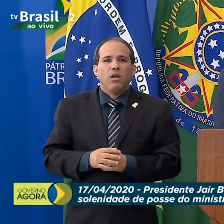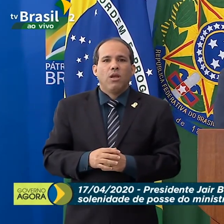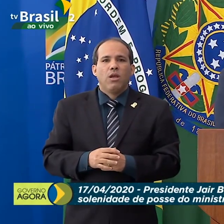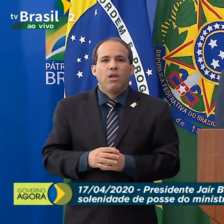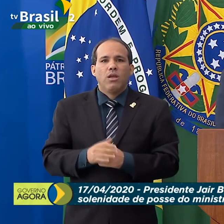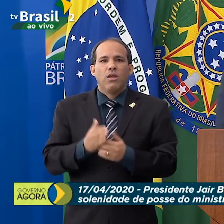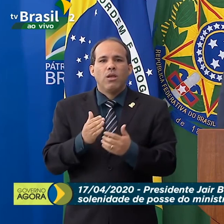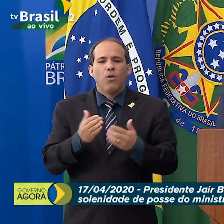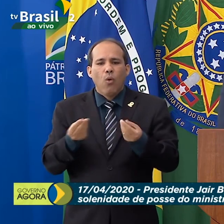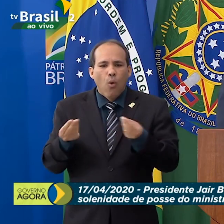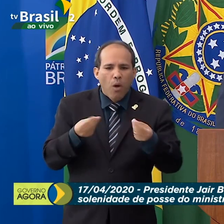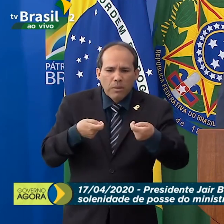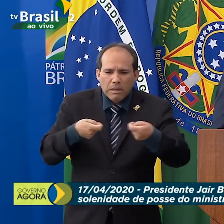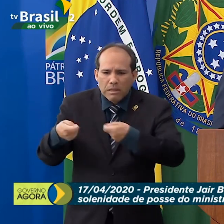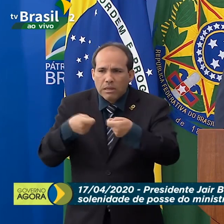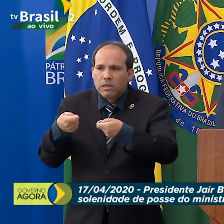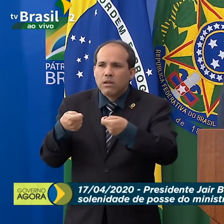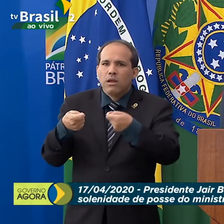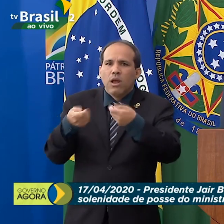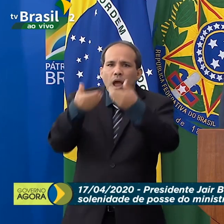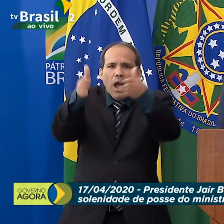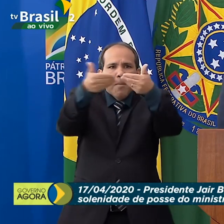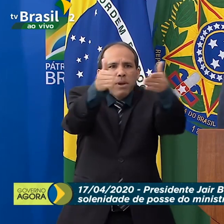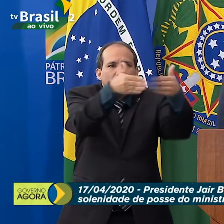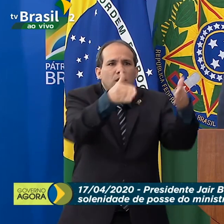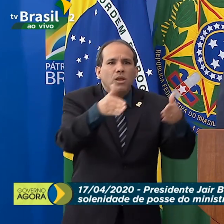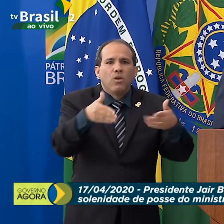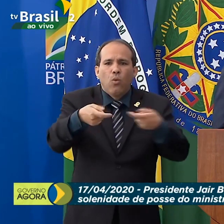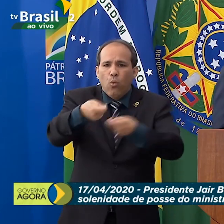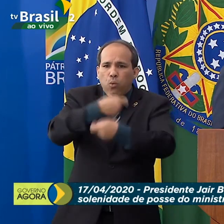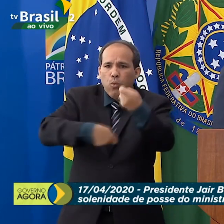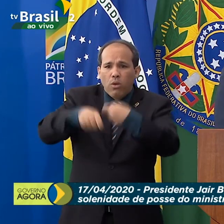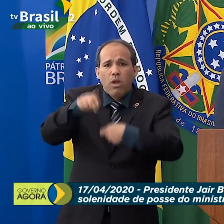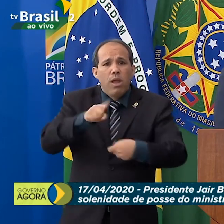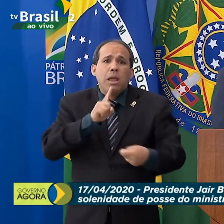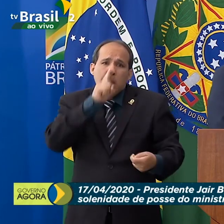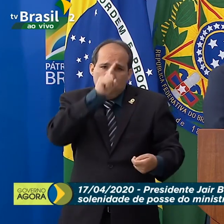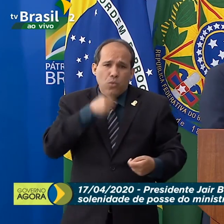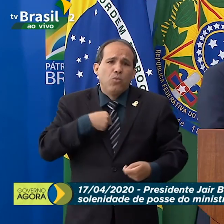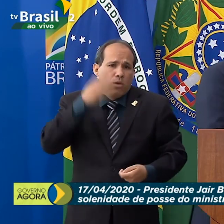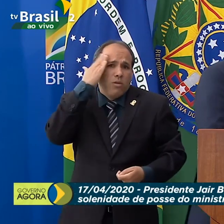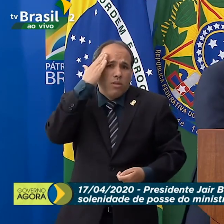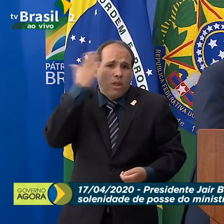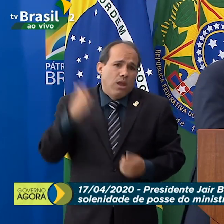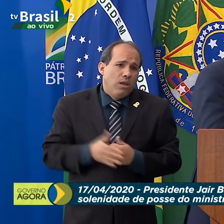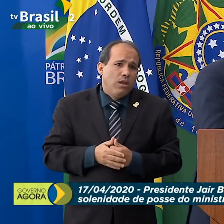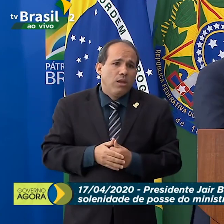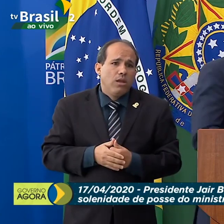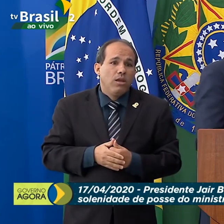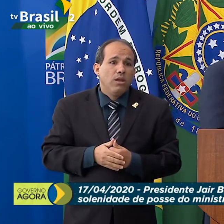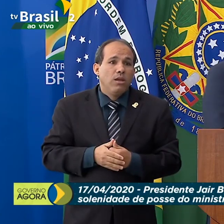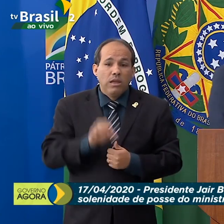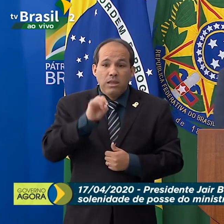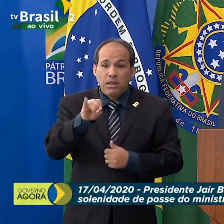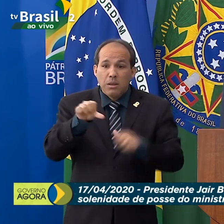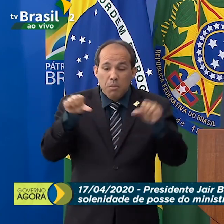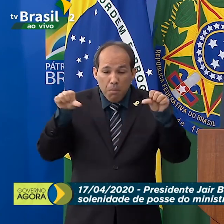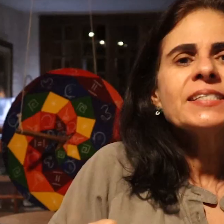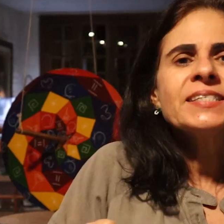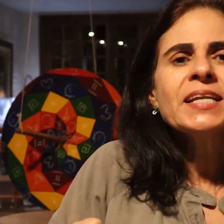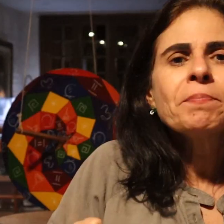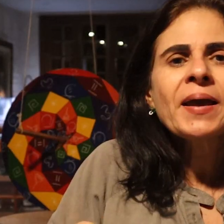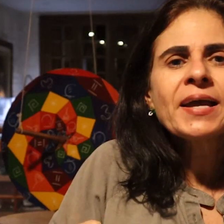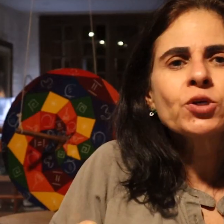para o comércio, é um risco que eu corro, porque se agravar, vem para o meu